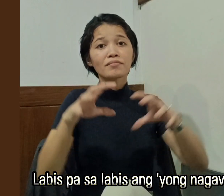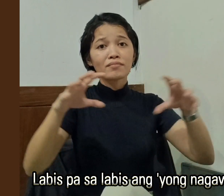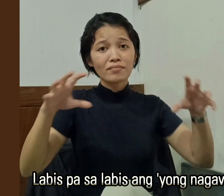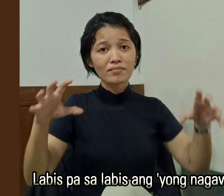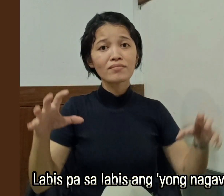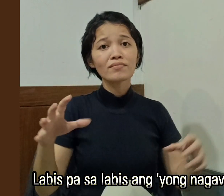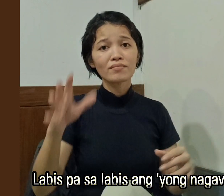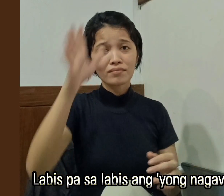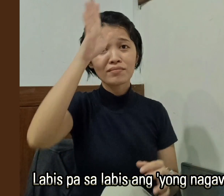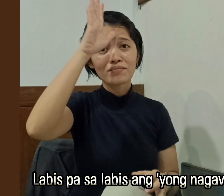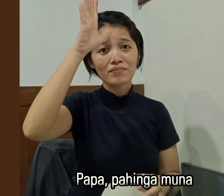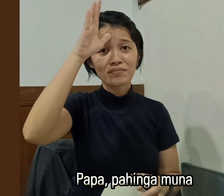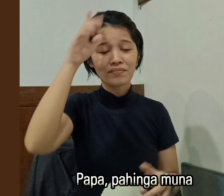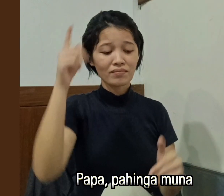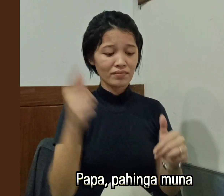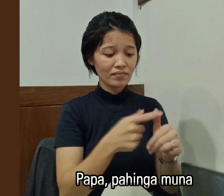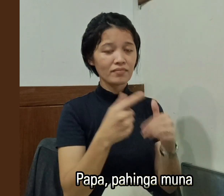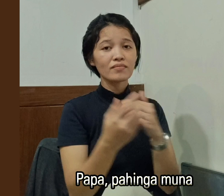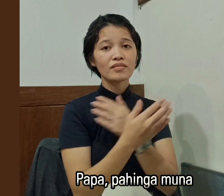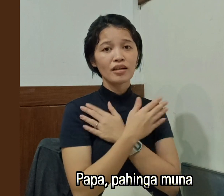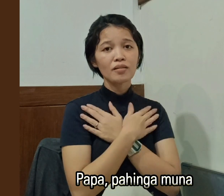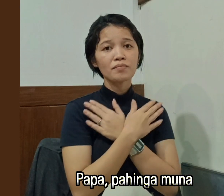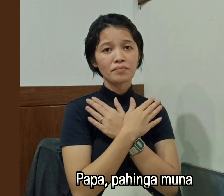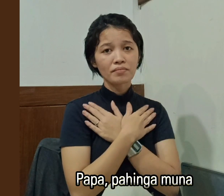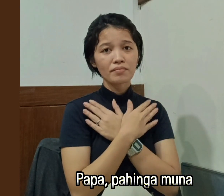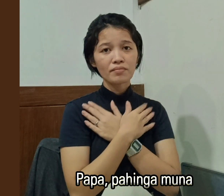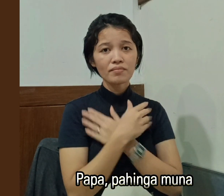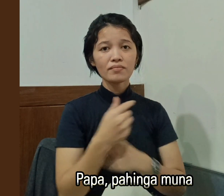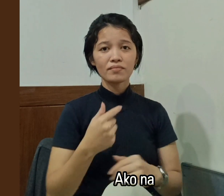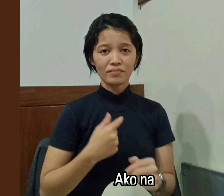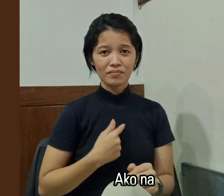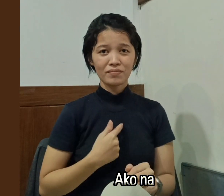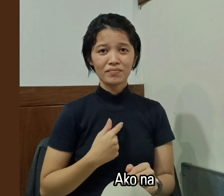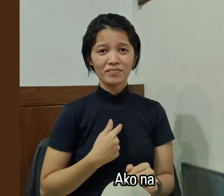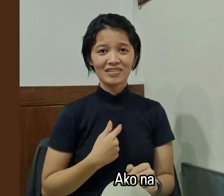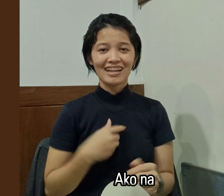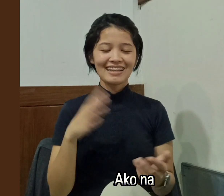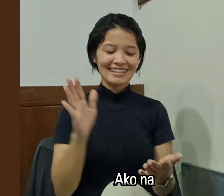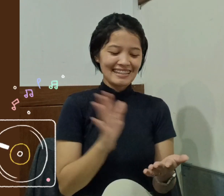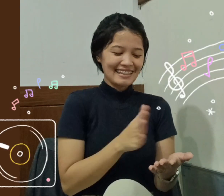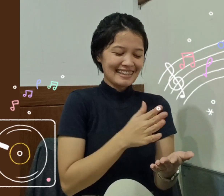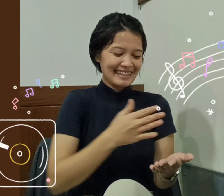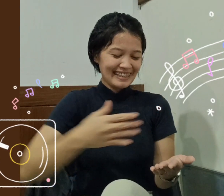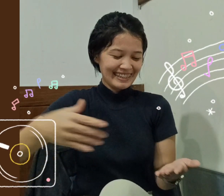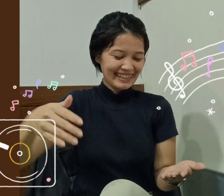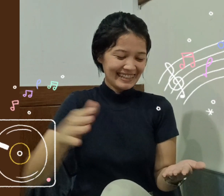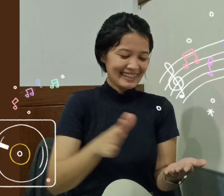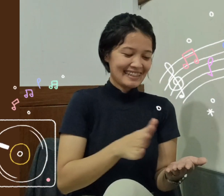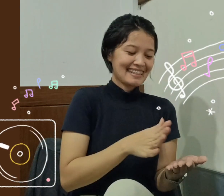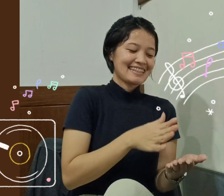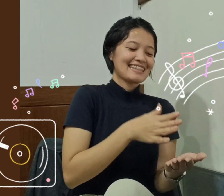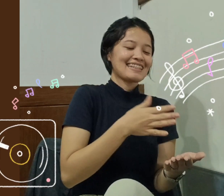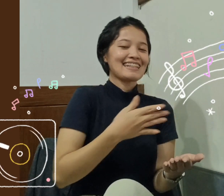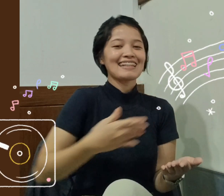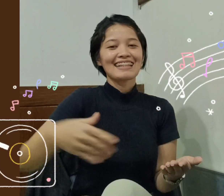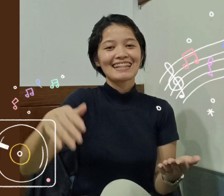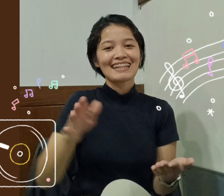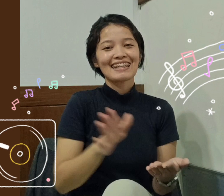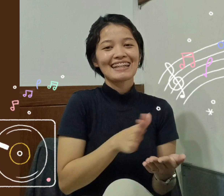pinagawa, papapahinga muna Ako na Lag-tarap-tarap Lag